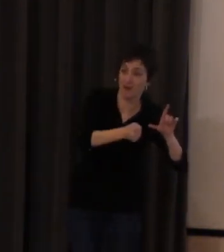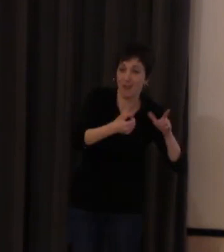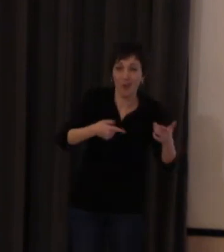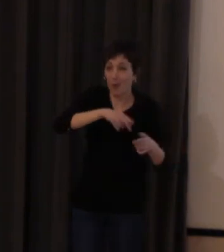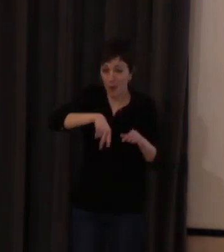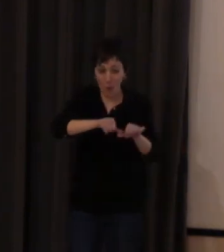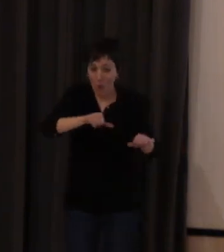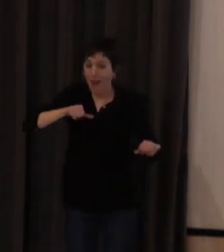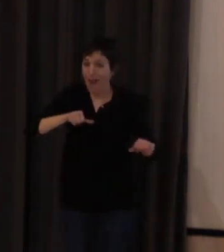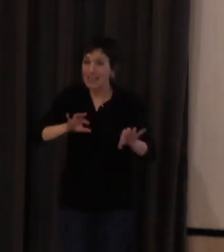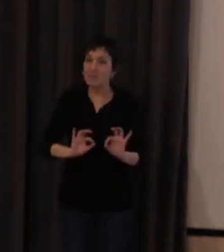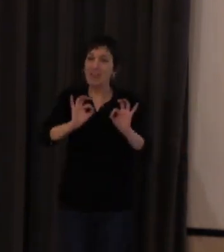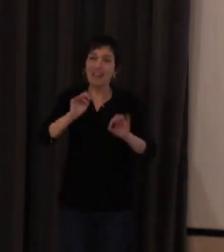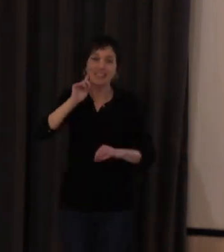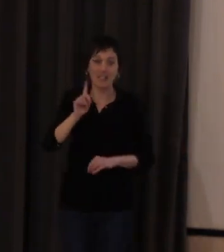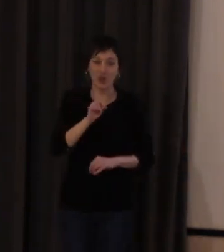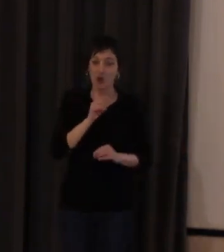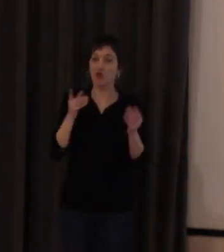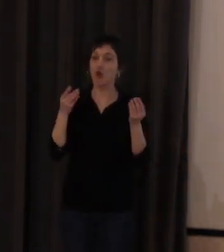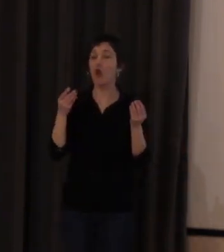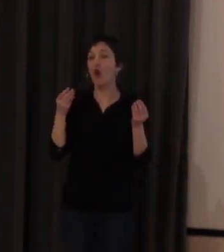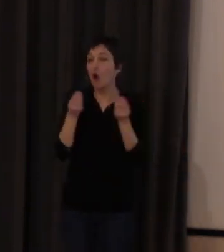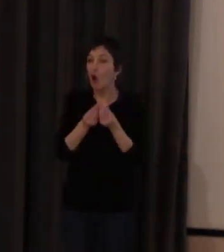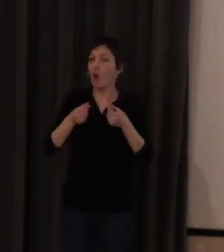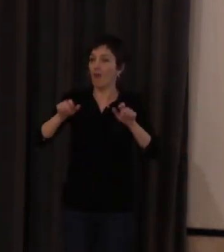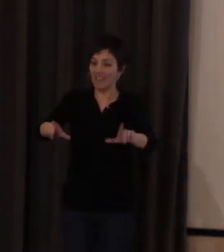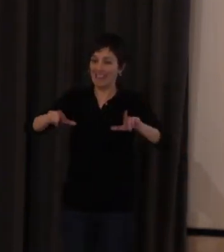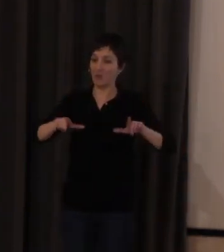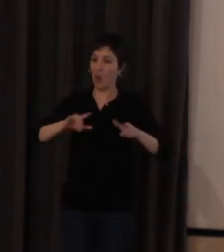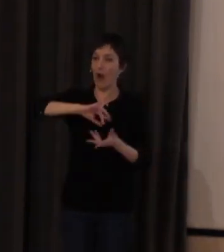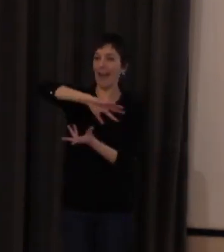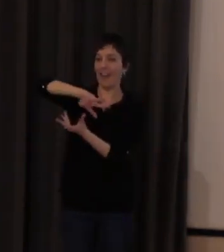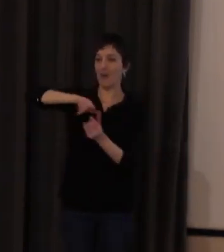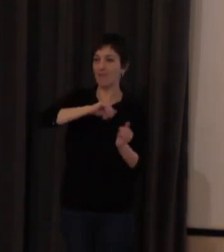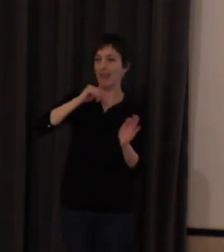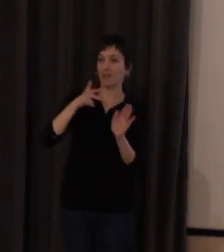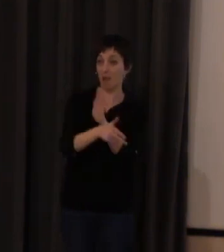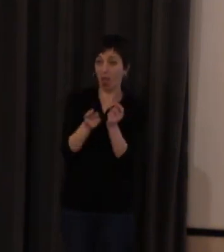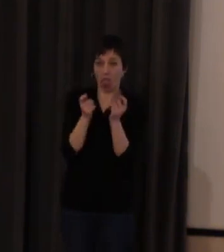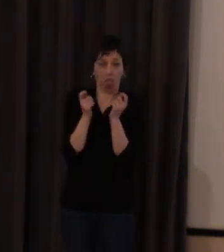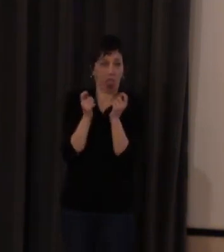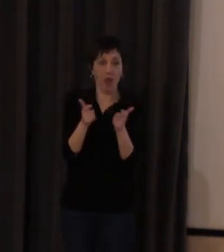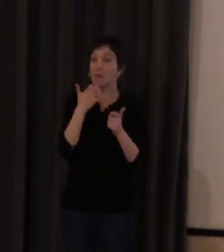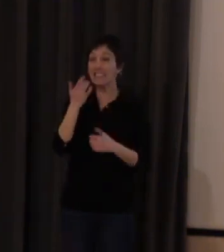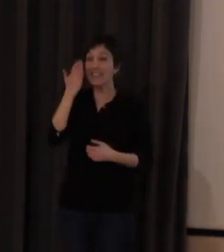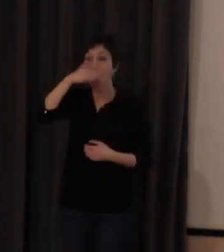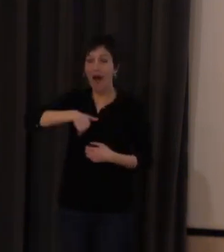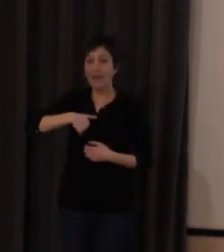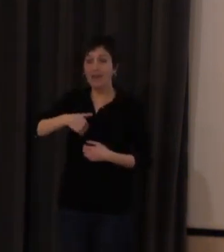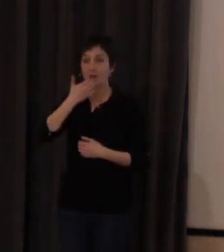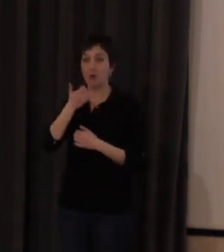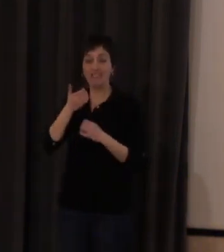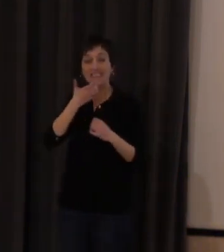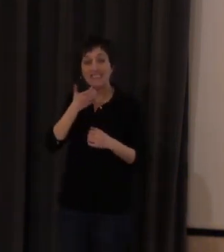ningún especialista sordo por ejemplo licenciado en geografía e historia porque si lo hubiera en la región de Murcia o